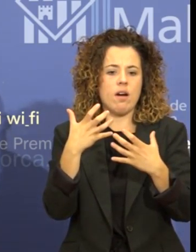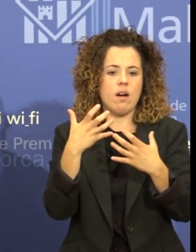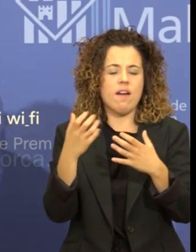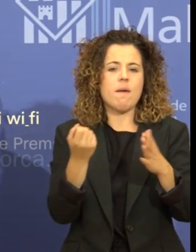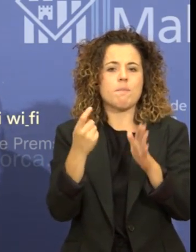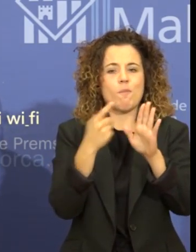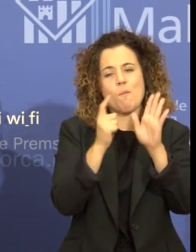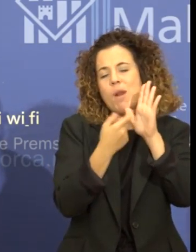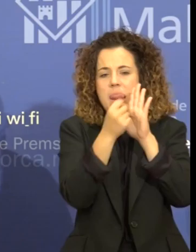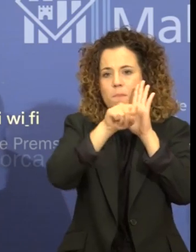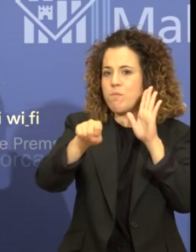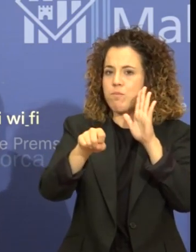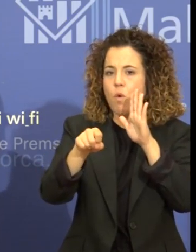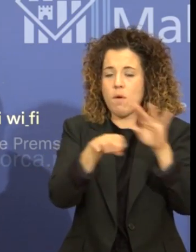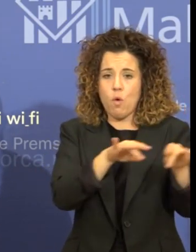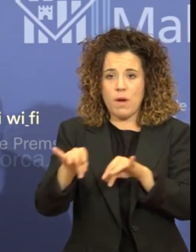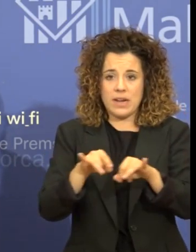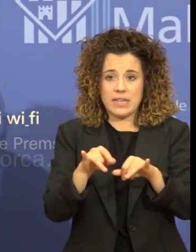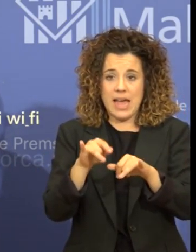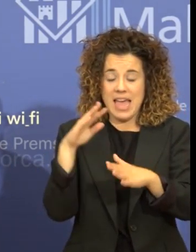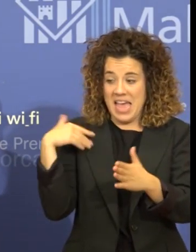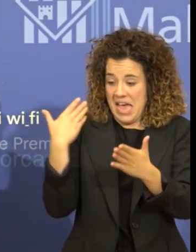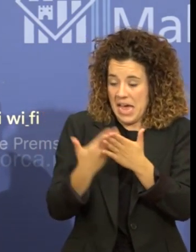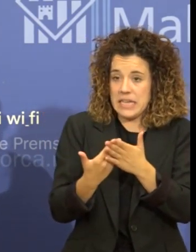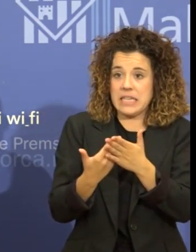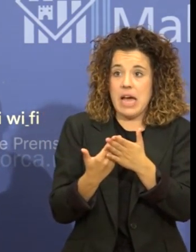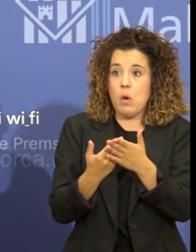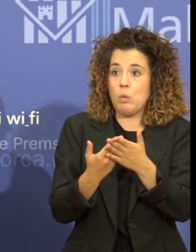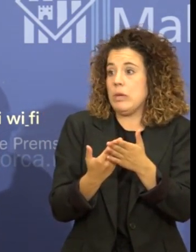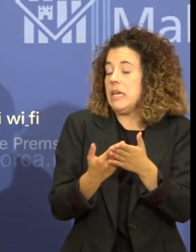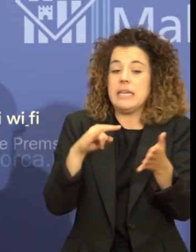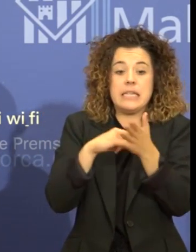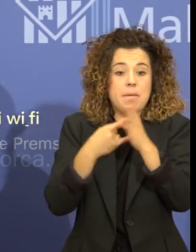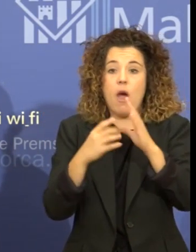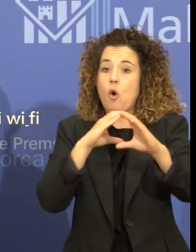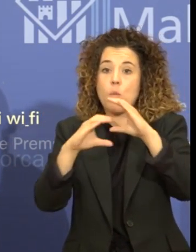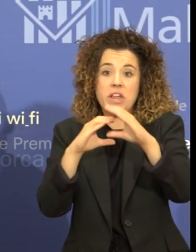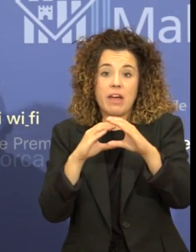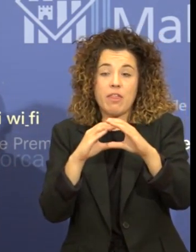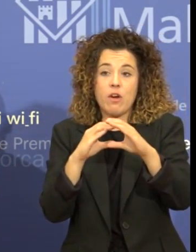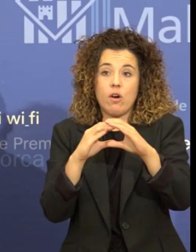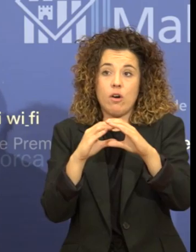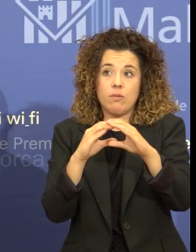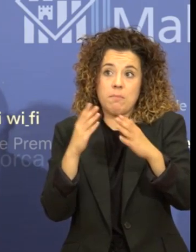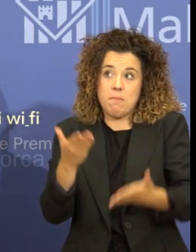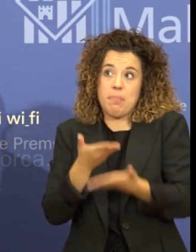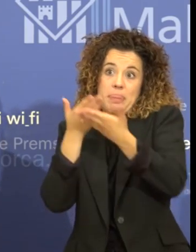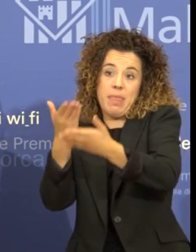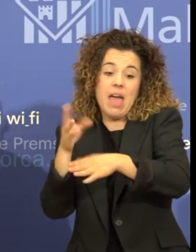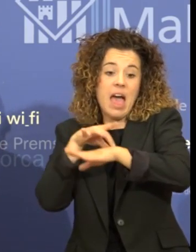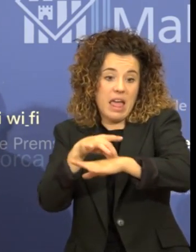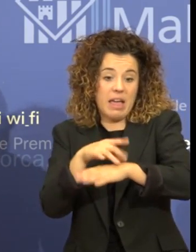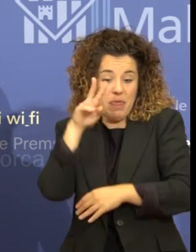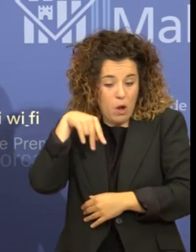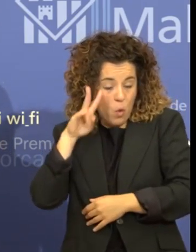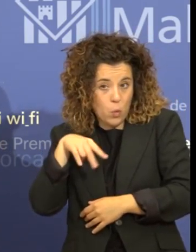Fins ara mai s'havia establert un sistema de comunicació d'aquesta informació cap a l'agència perquè pugui actuar i ara